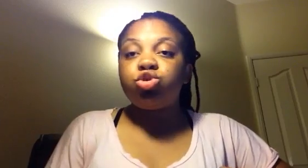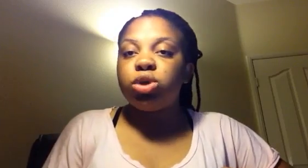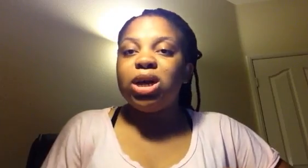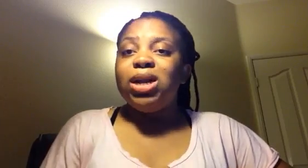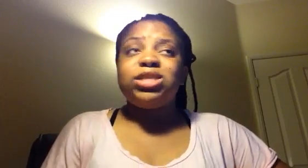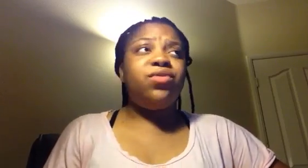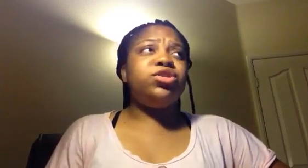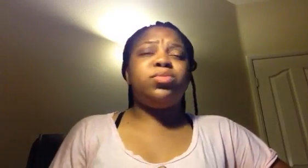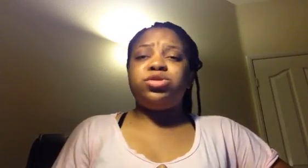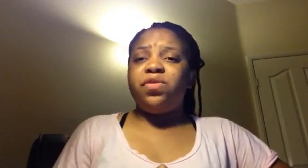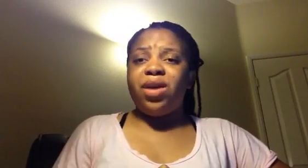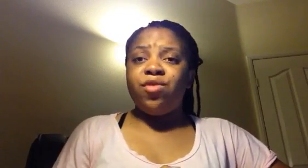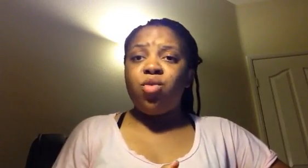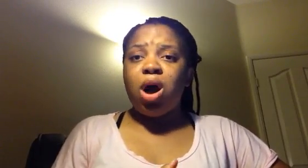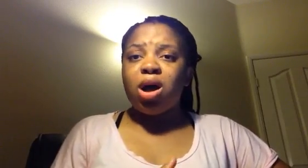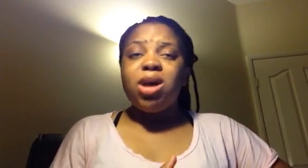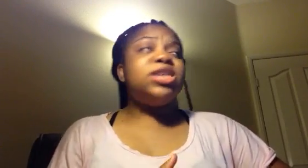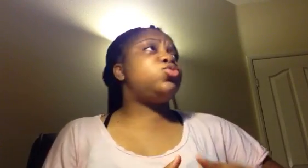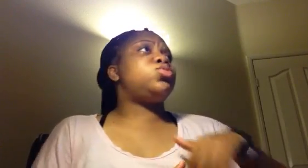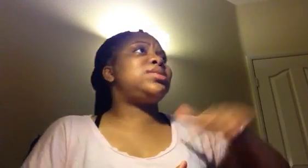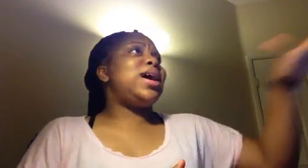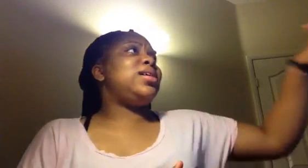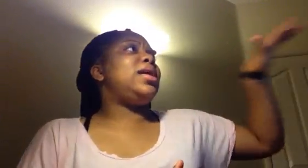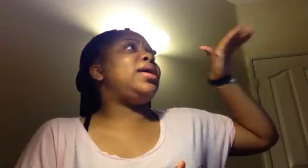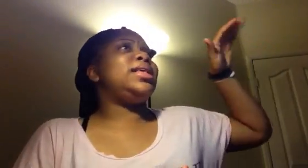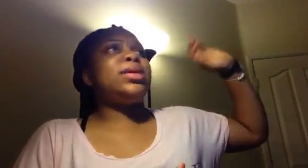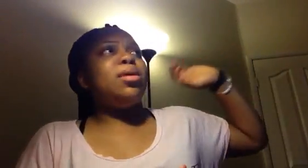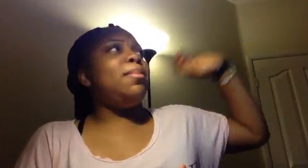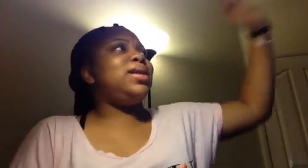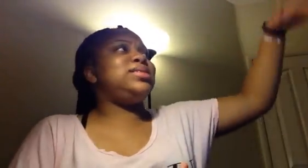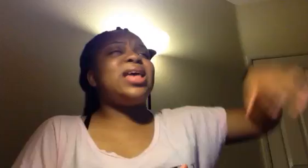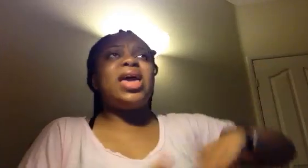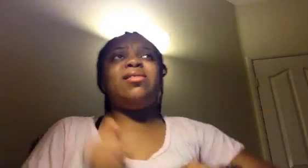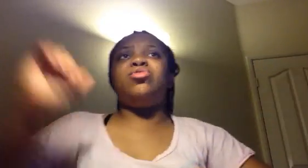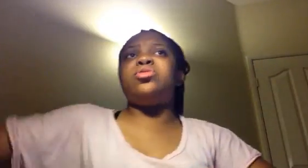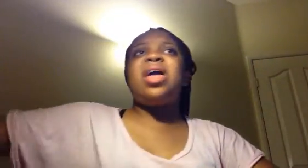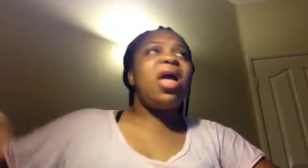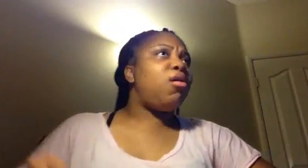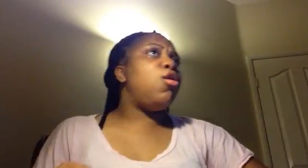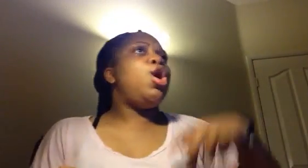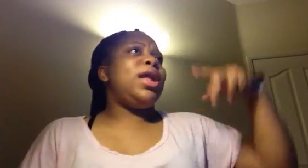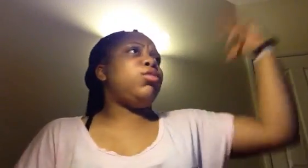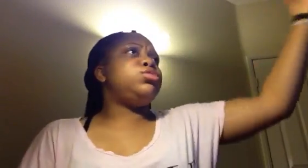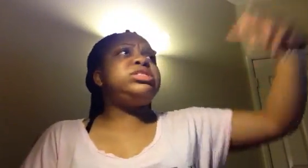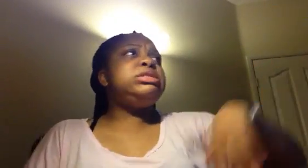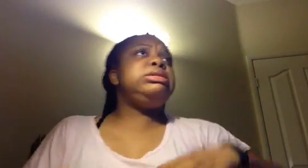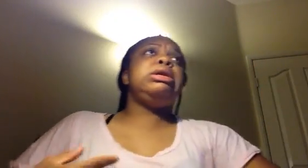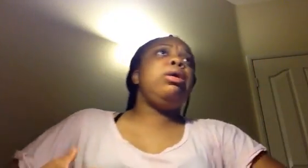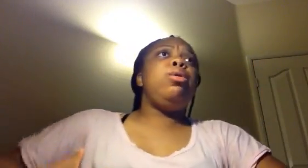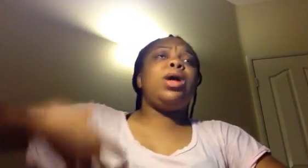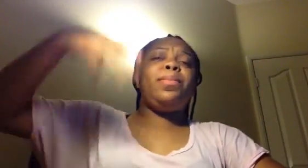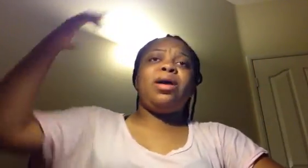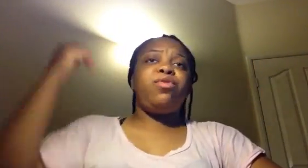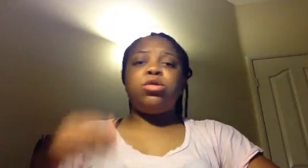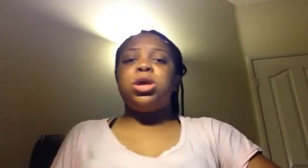'hui, les gens ne seulement se faire voir. Ils sont stars dans l'équipe de Marseille, l'Angleterre, la Russie, la France.